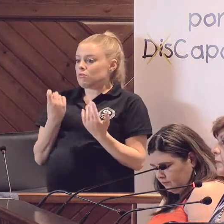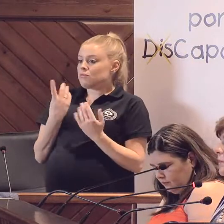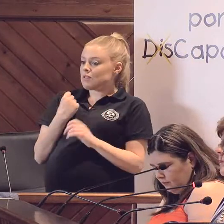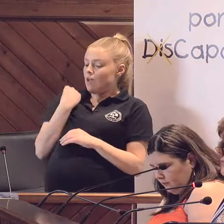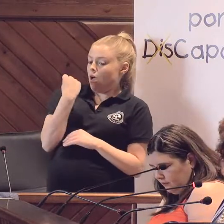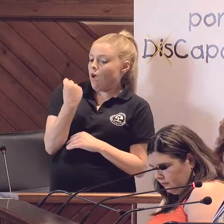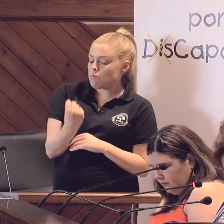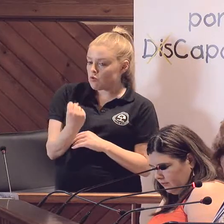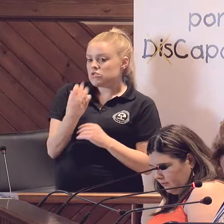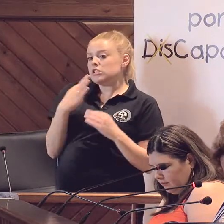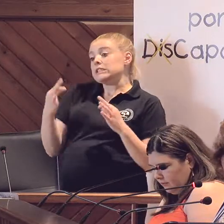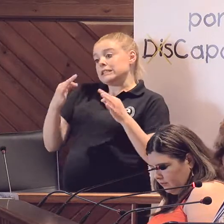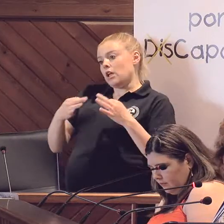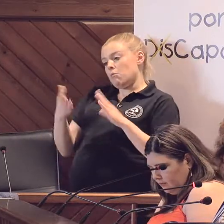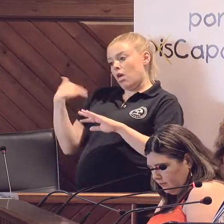y cuando se llegara a un acuerdo.